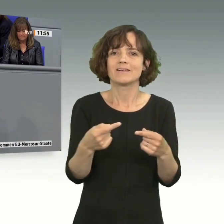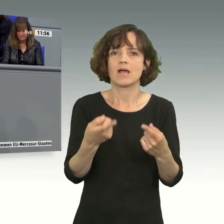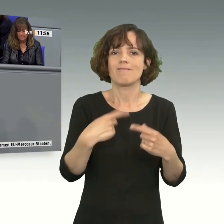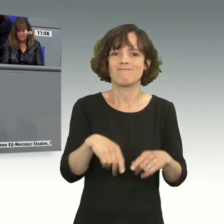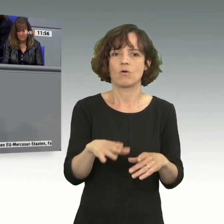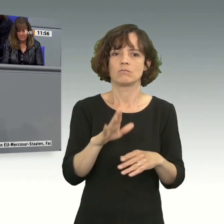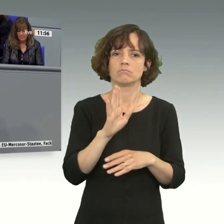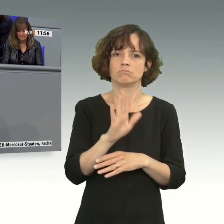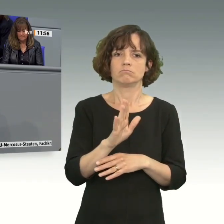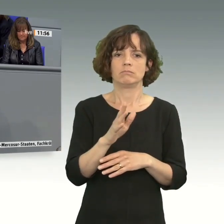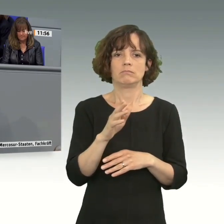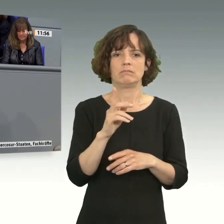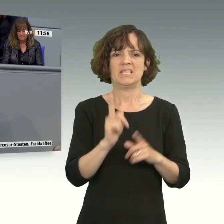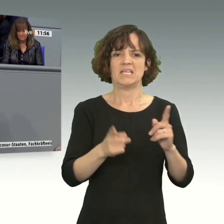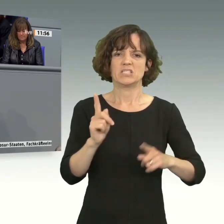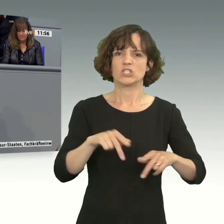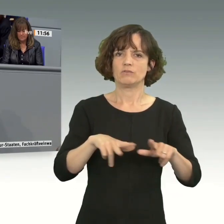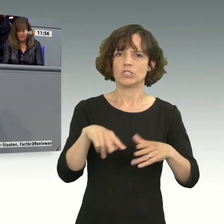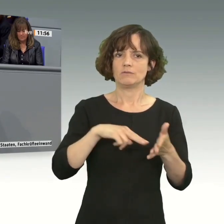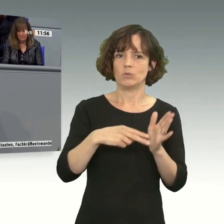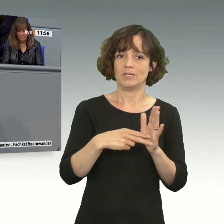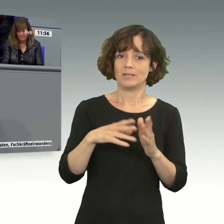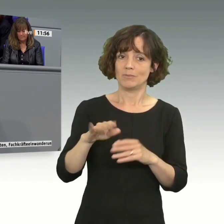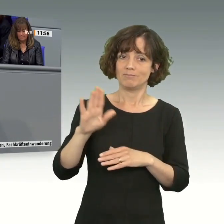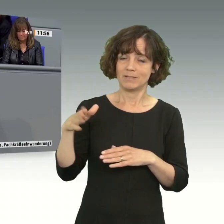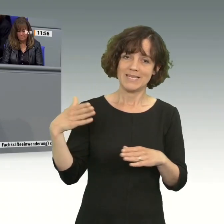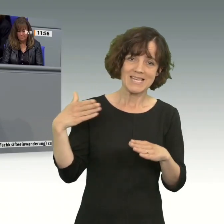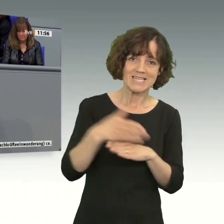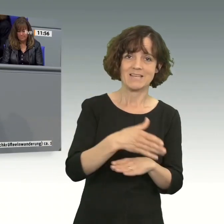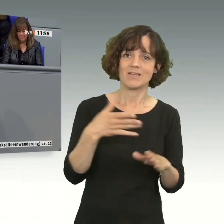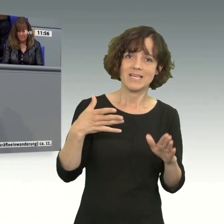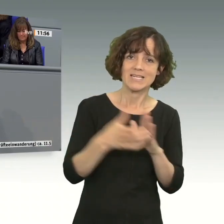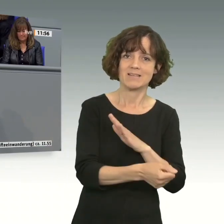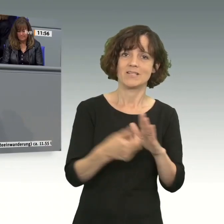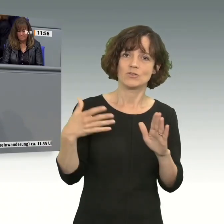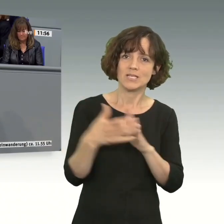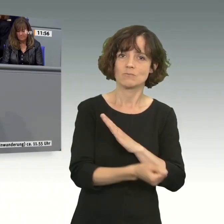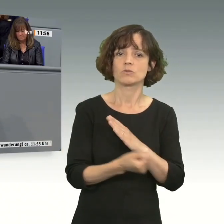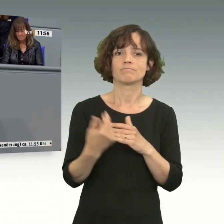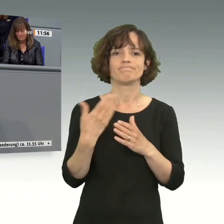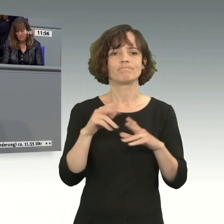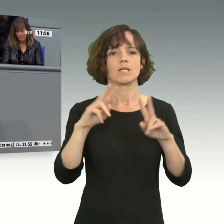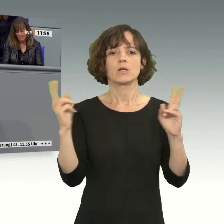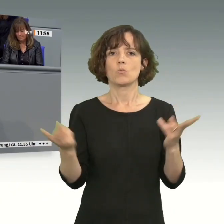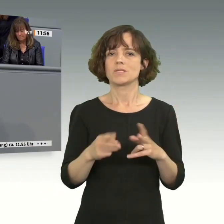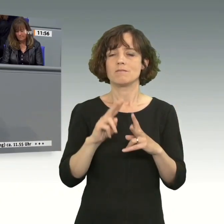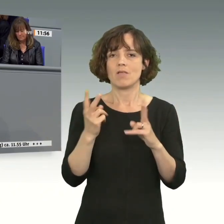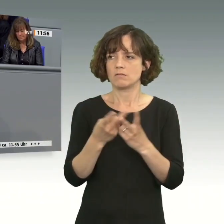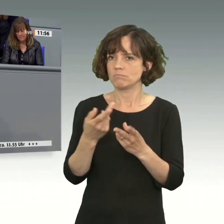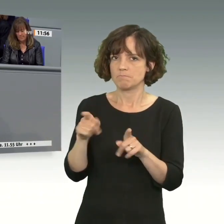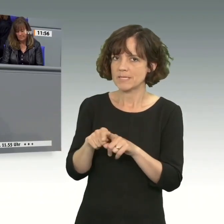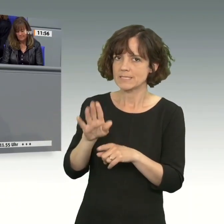Ihrer dirigistischen Wirtschaftspolitik. Mit Ihrem Interventionismus sind Sie in dieser globalisierten Welt auf dem Holzweg.